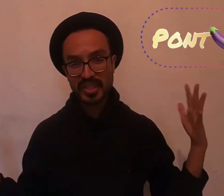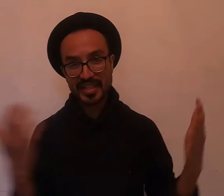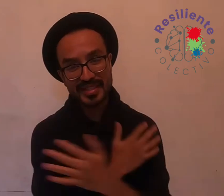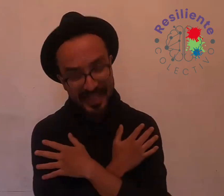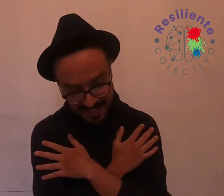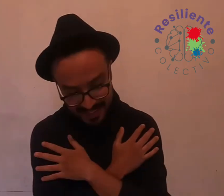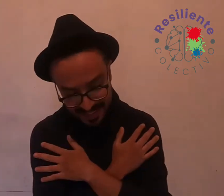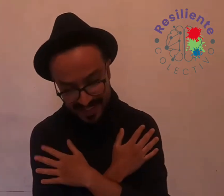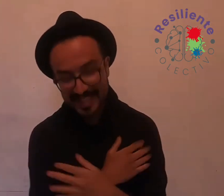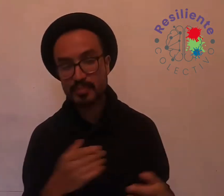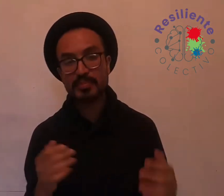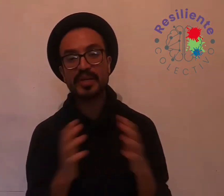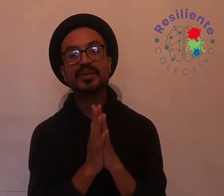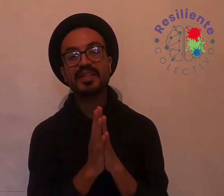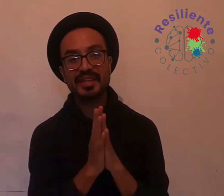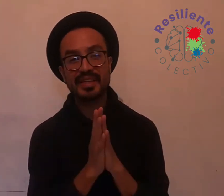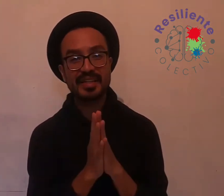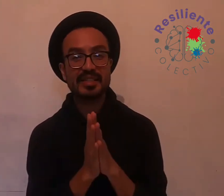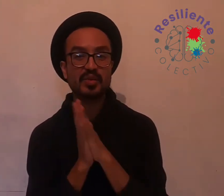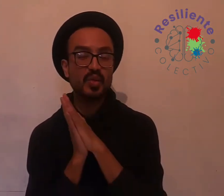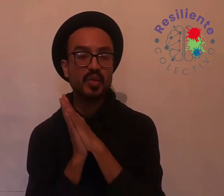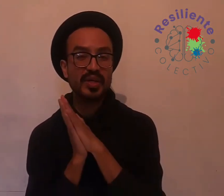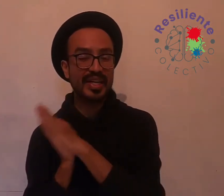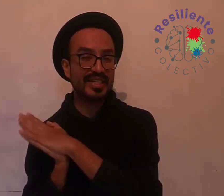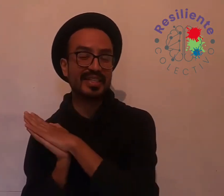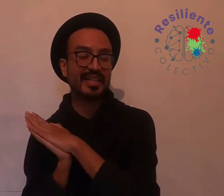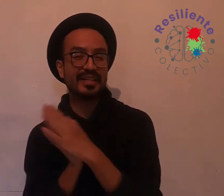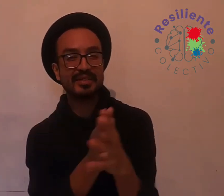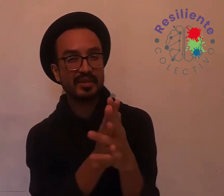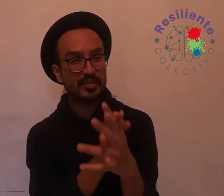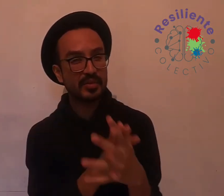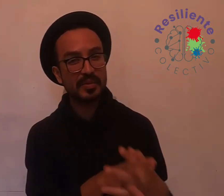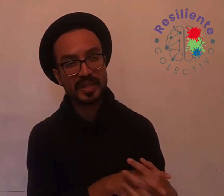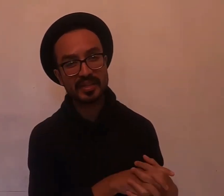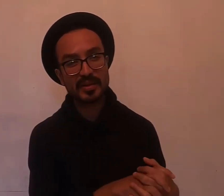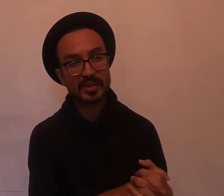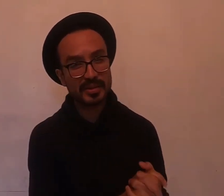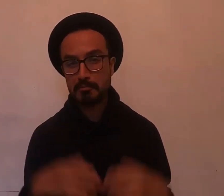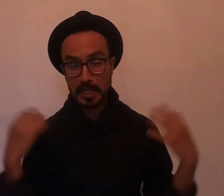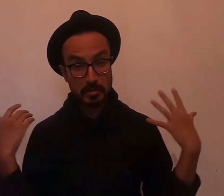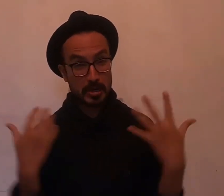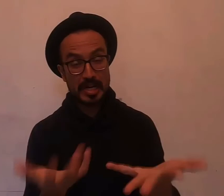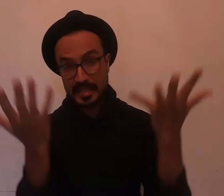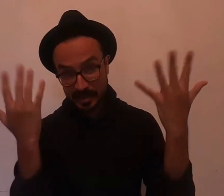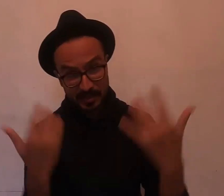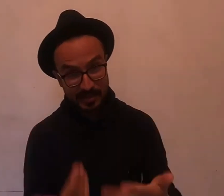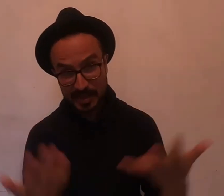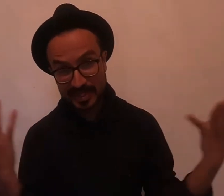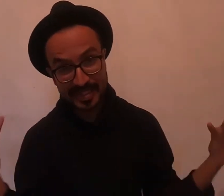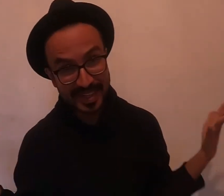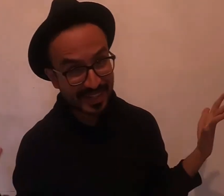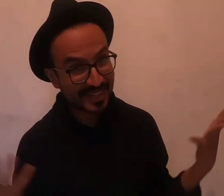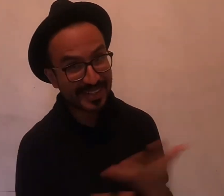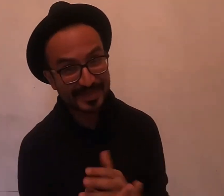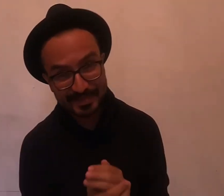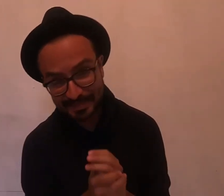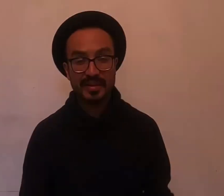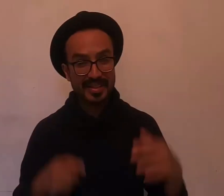gracias. Espero que tengas un excelente 2022, igual lleno de aprendizajes. Ya